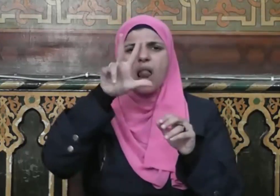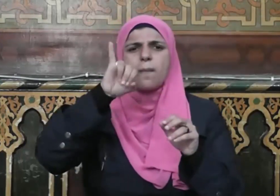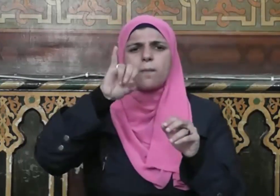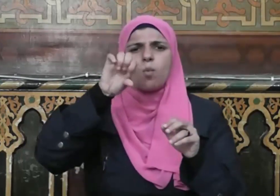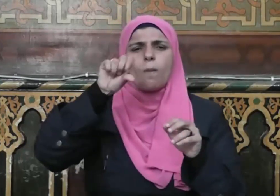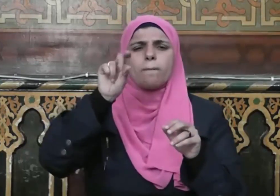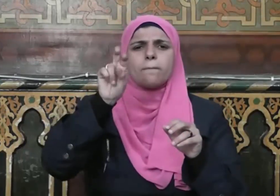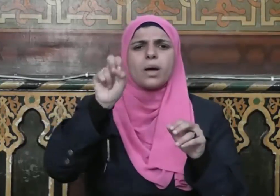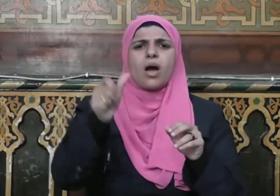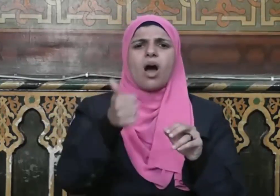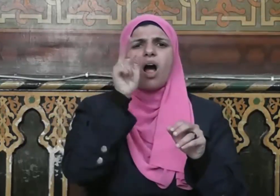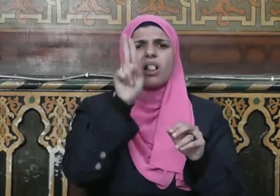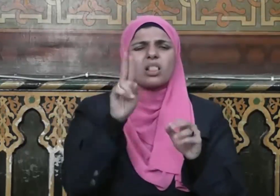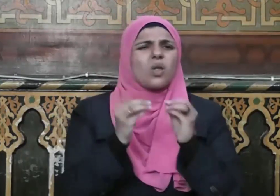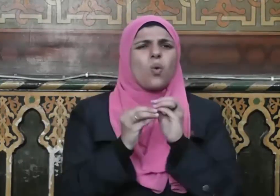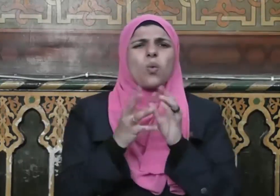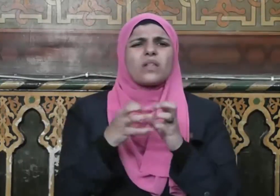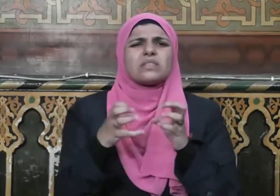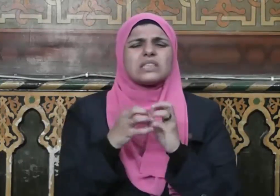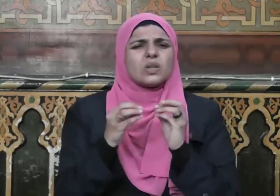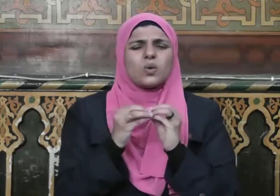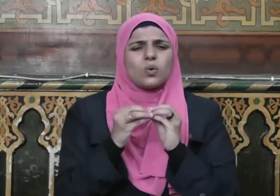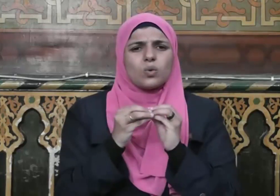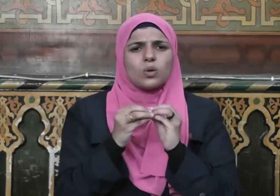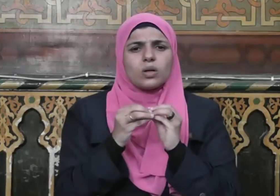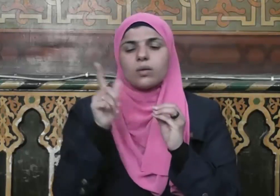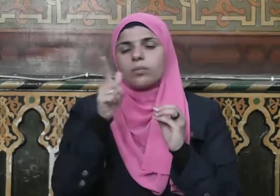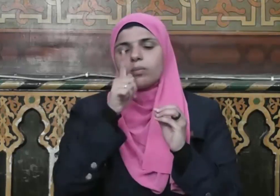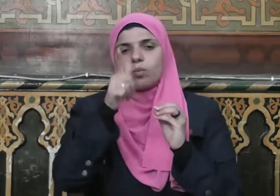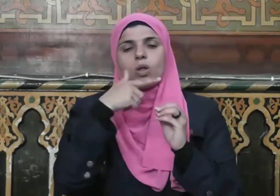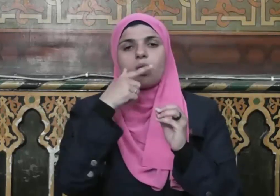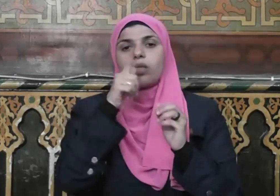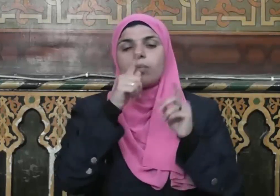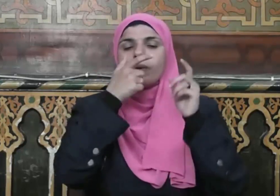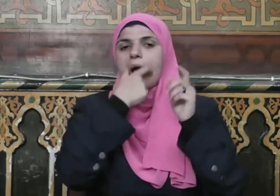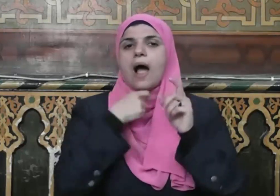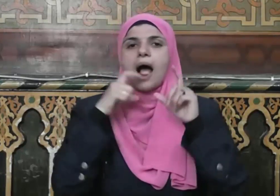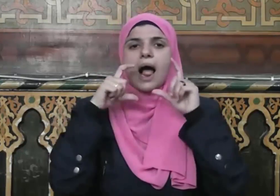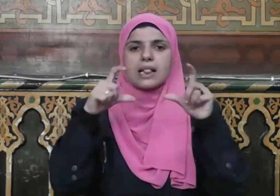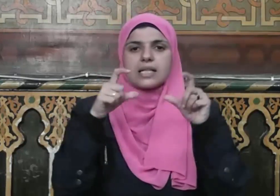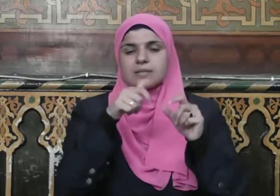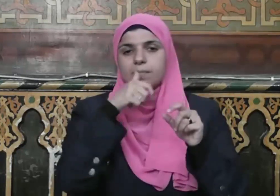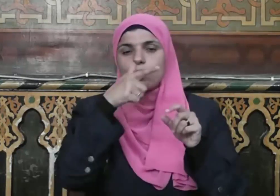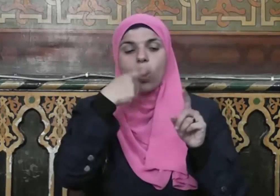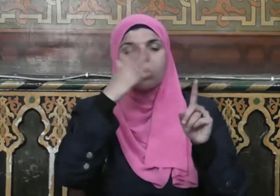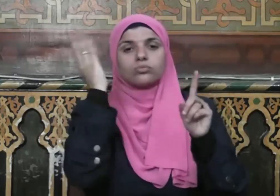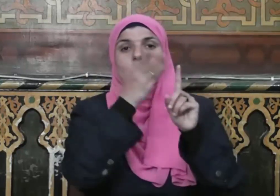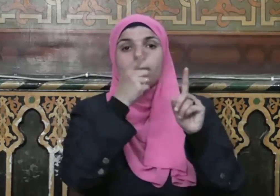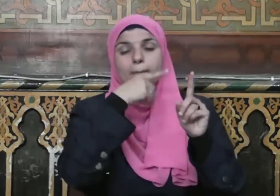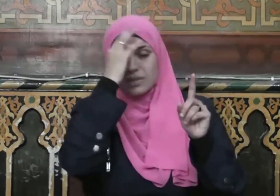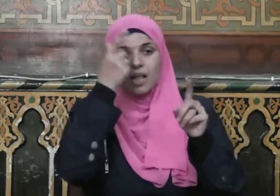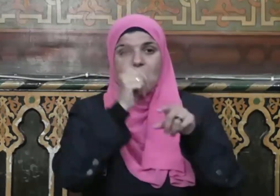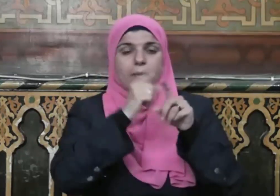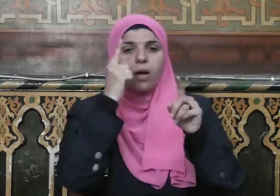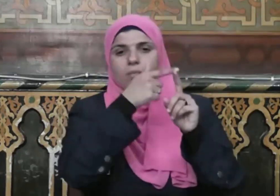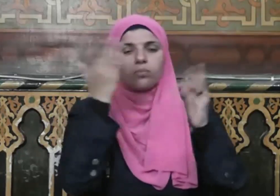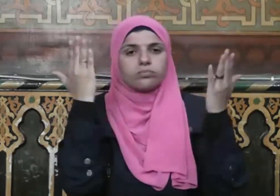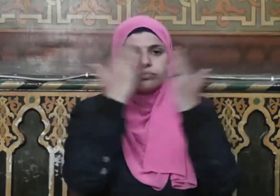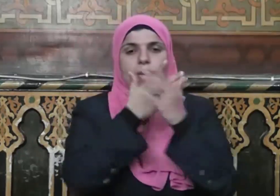قيل يا رسول الله وما هن فذكر الحديث وفيه وقذف المحصنات